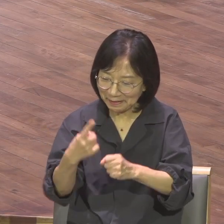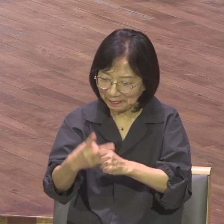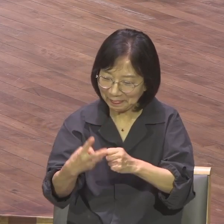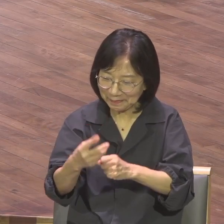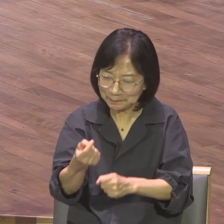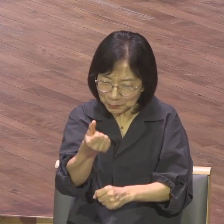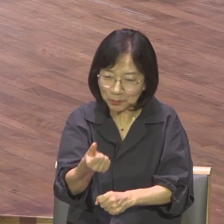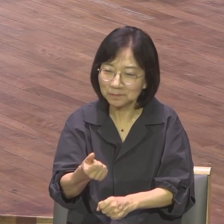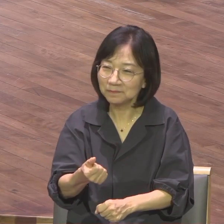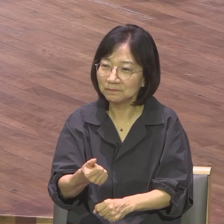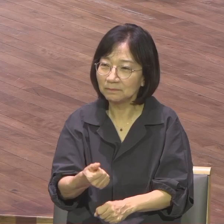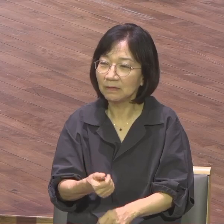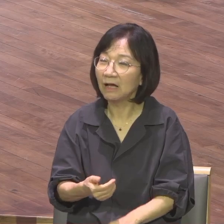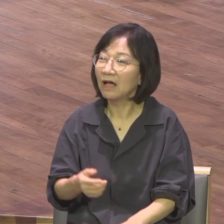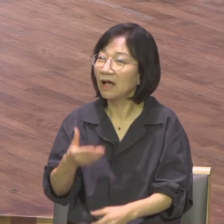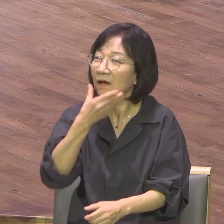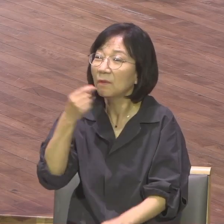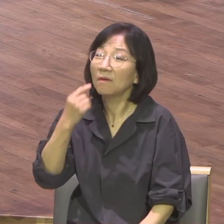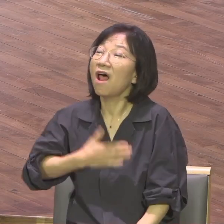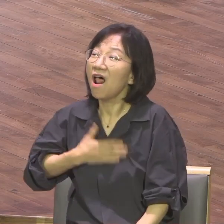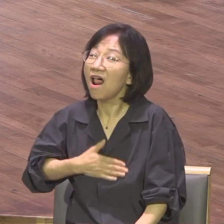것처럼 복음이 이렇다 복음이 저렇다